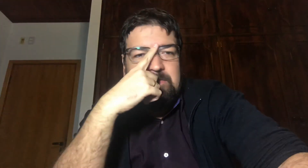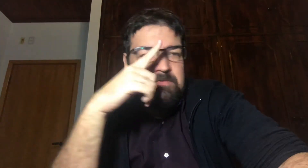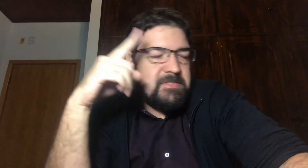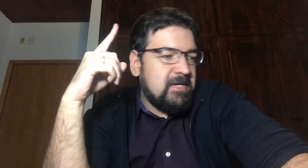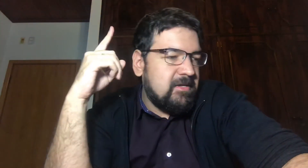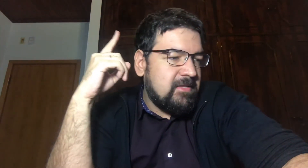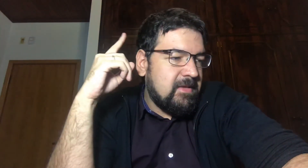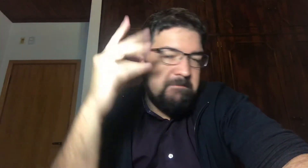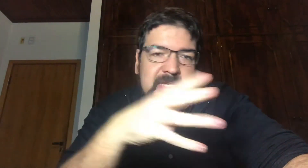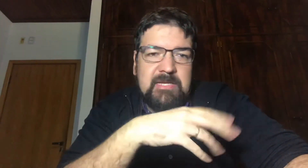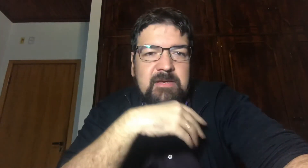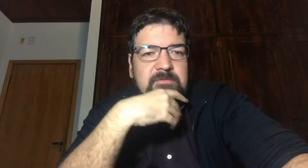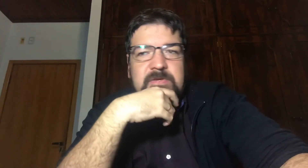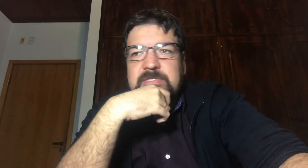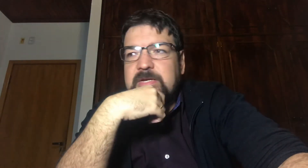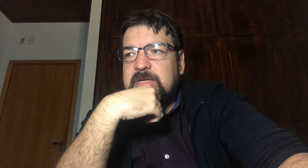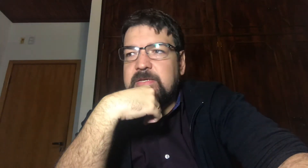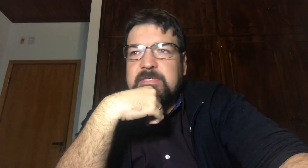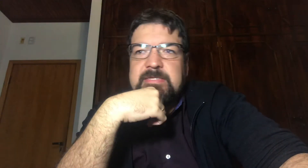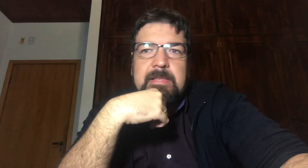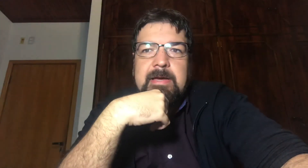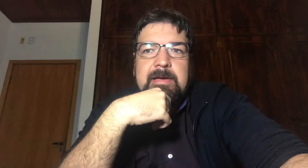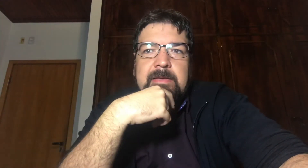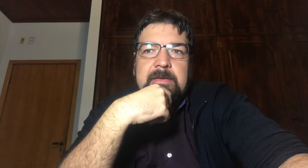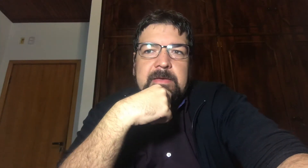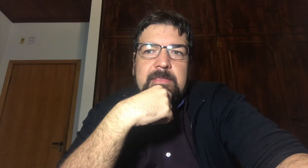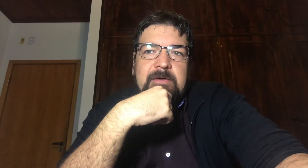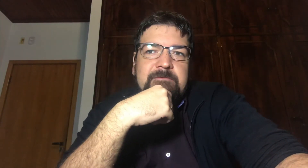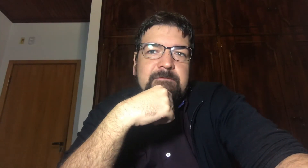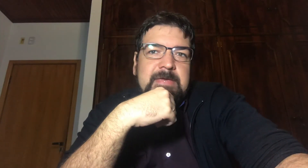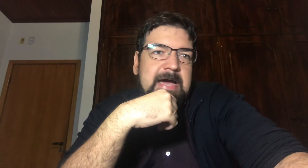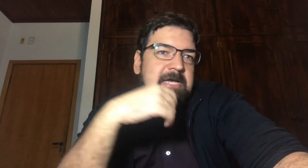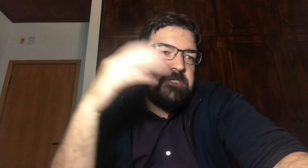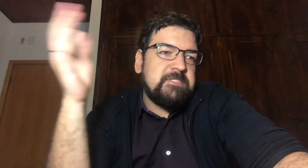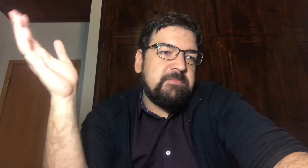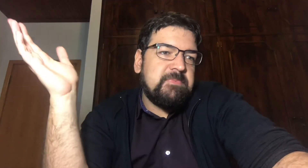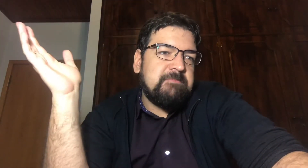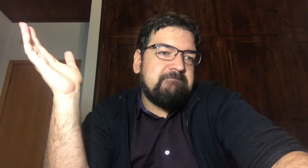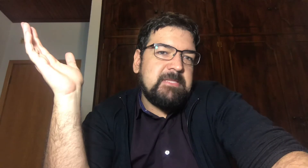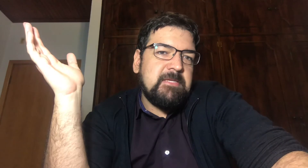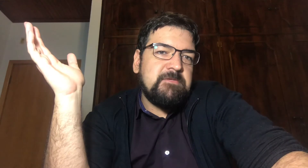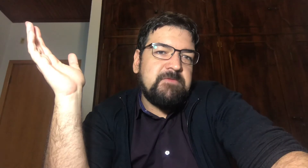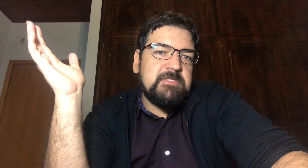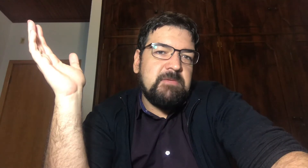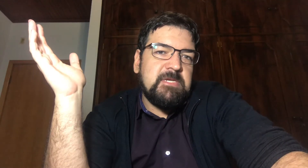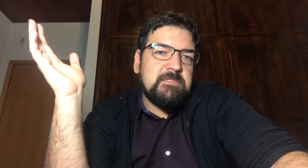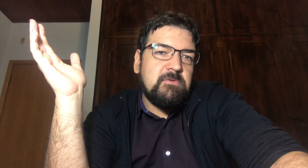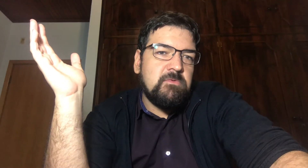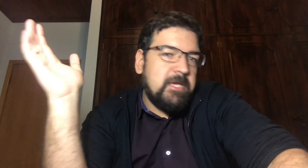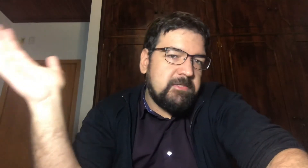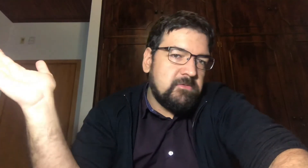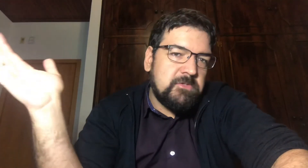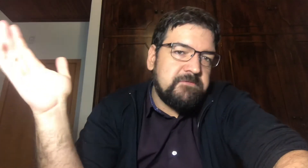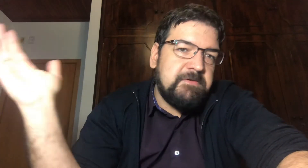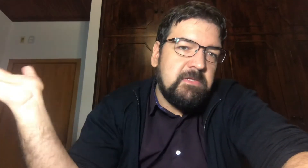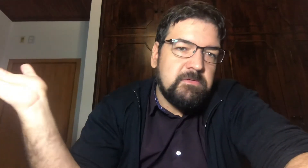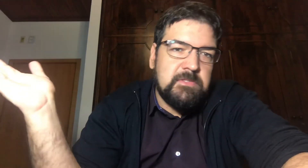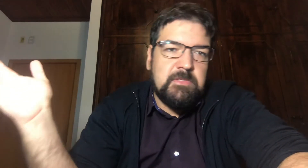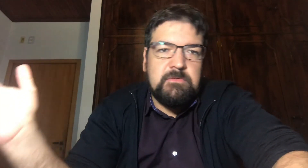Invista a grana da pinga Invista a grana Sei lá Da viagem Que você pretende fazer Mas não do leite dos seus filhos Então